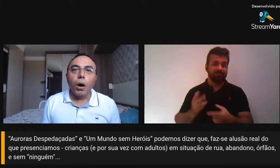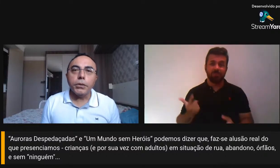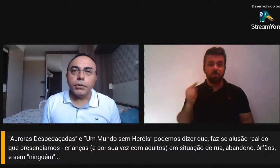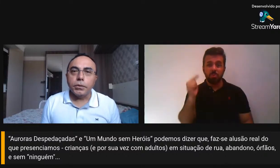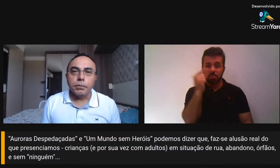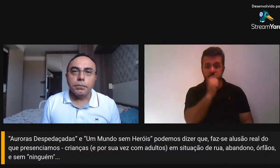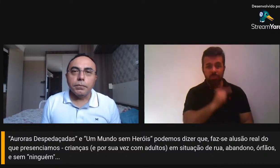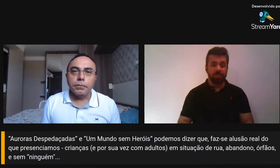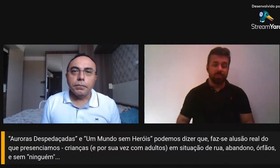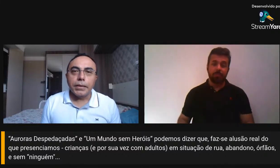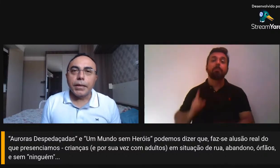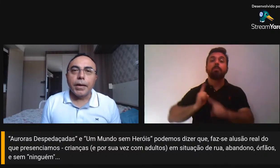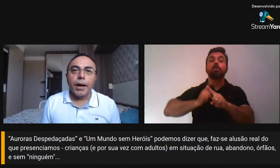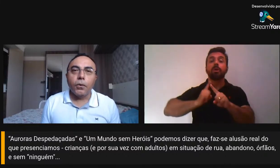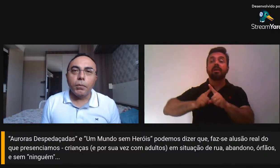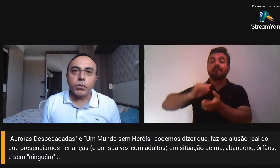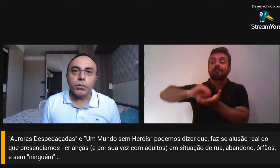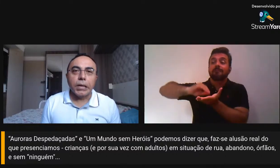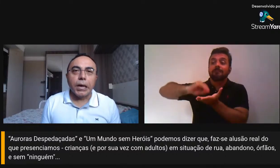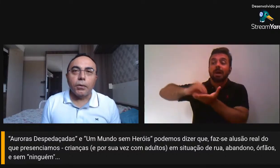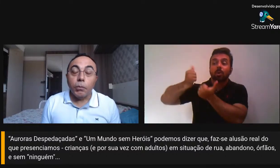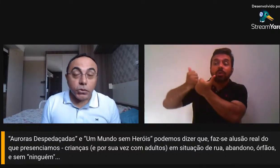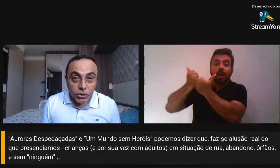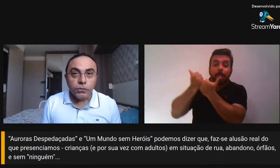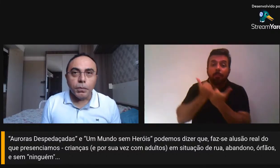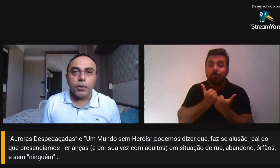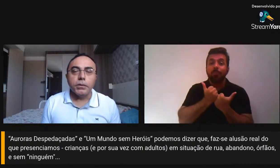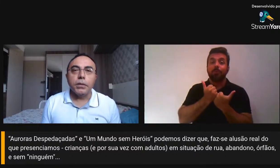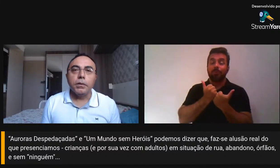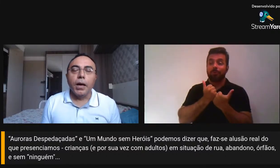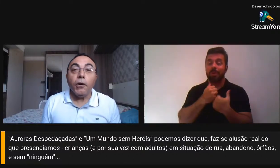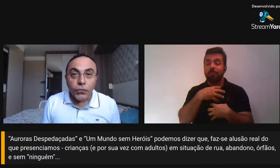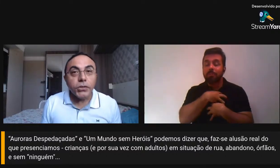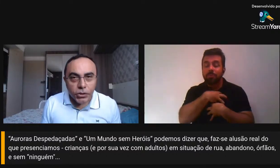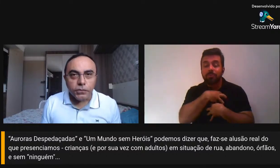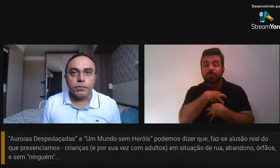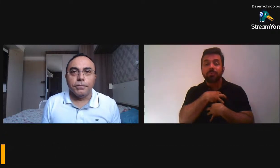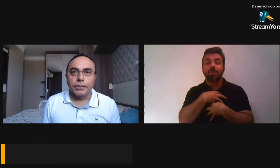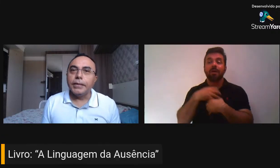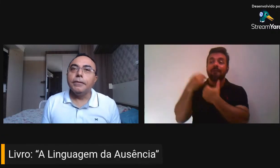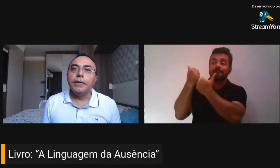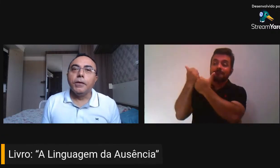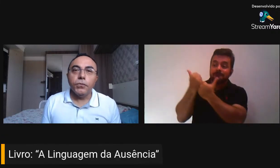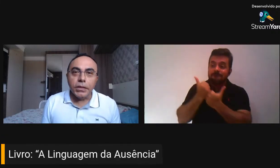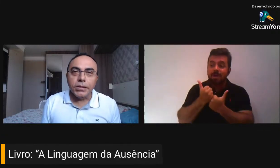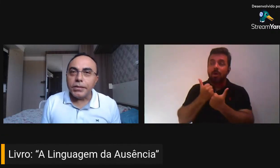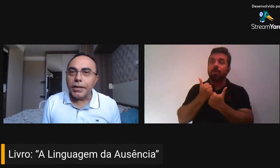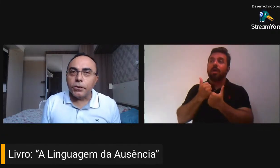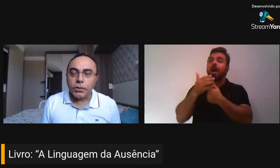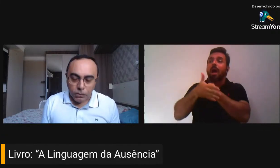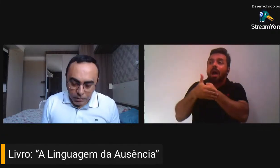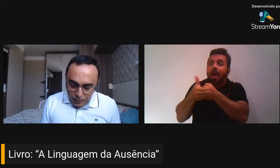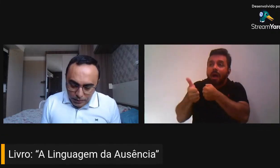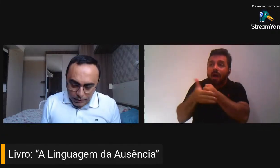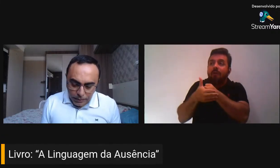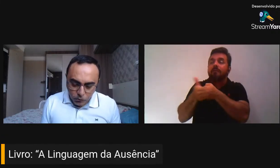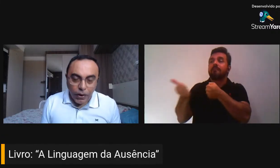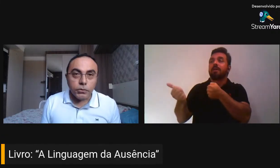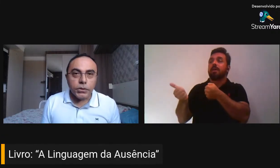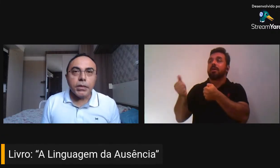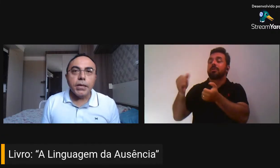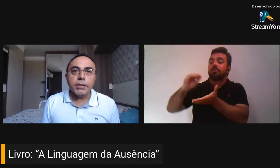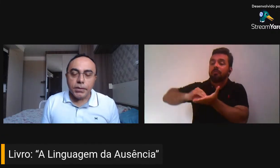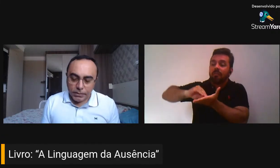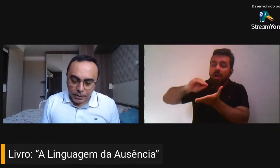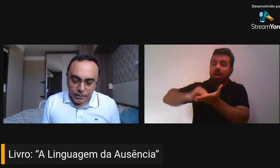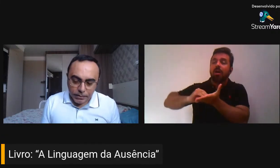suporte material, emocional, emotivo, melhor dizendo, afetivo, financeiro, então, eu